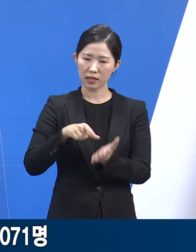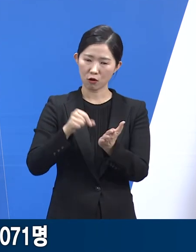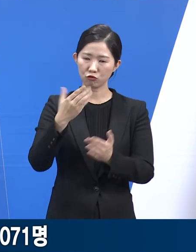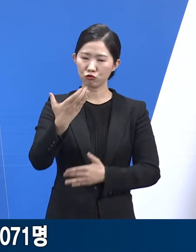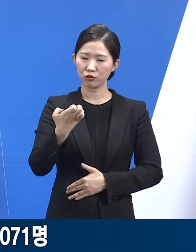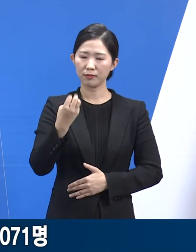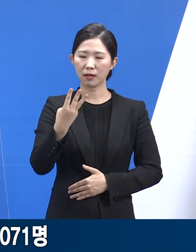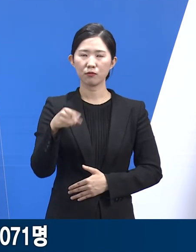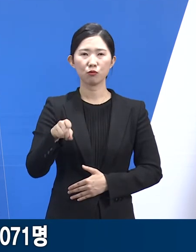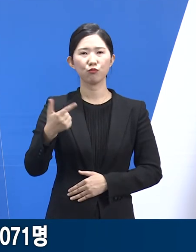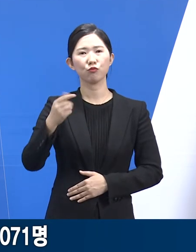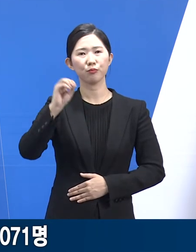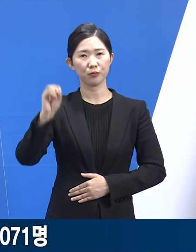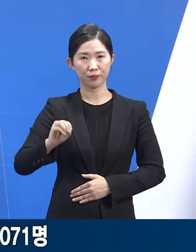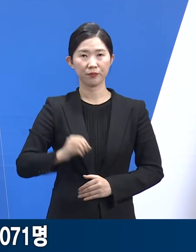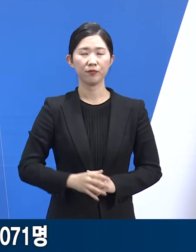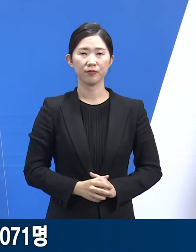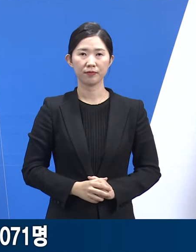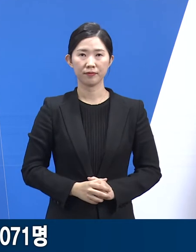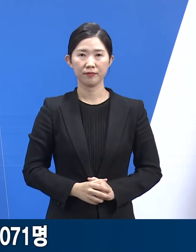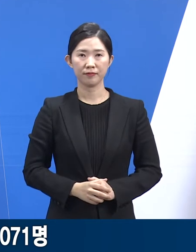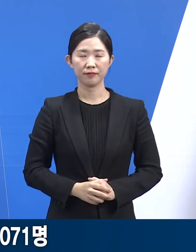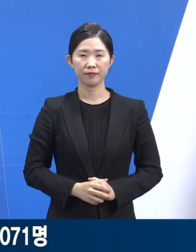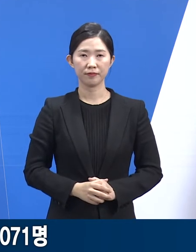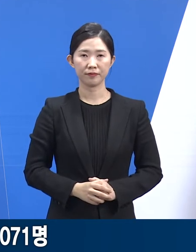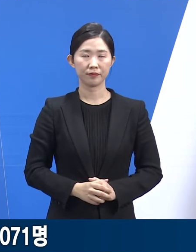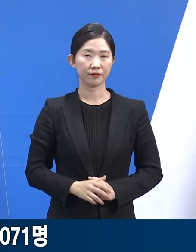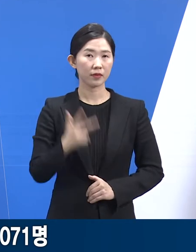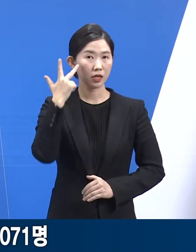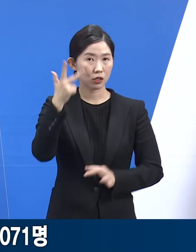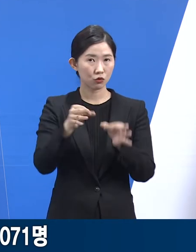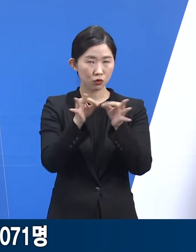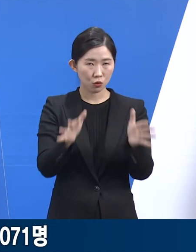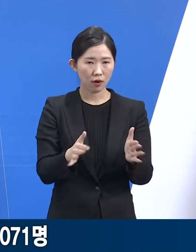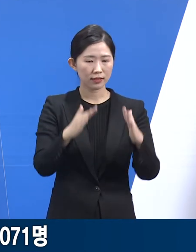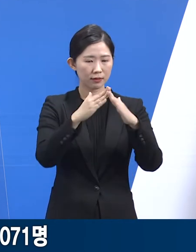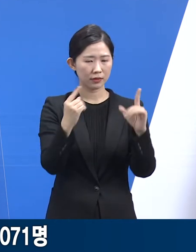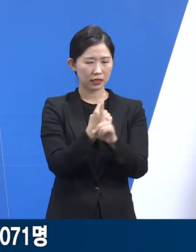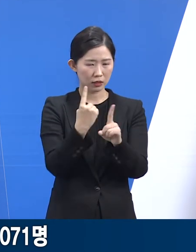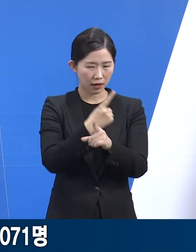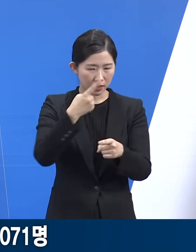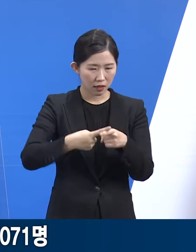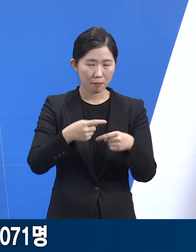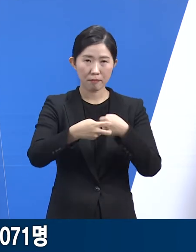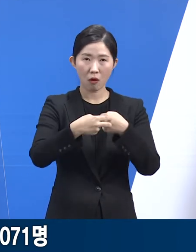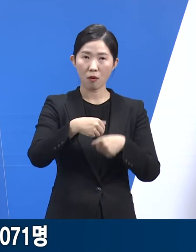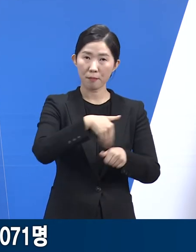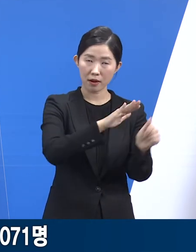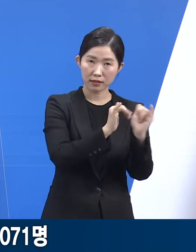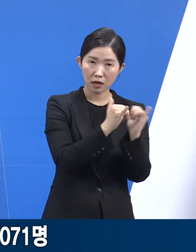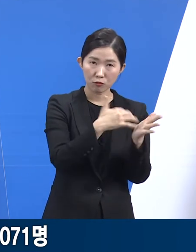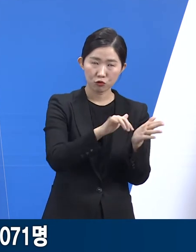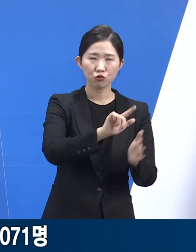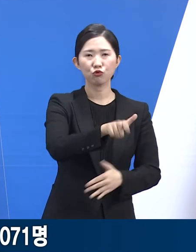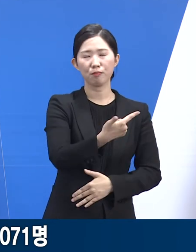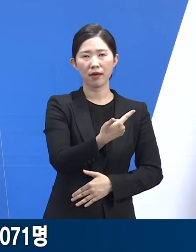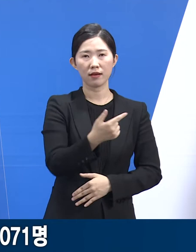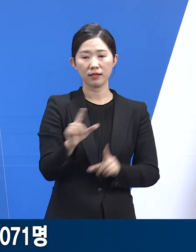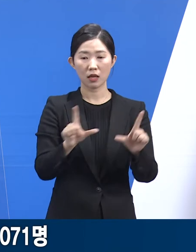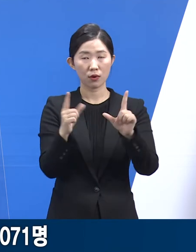%를 차지하고 있습니다. 지난 한 주 동안의 재택치료 중에 병원으로 이송된 환자는 600명,